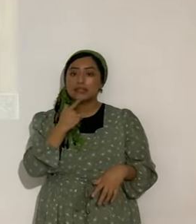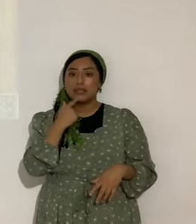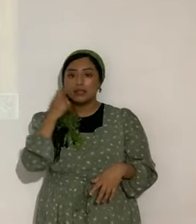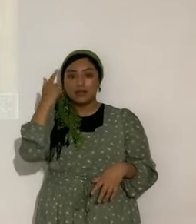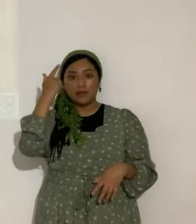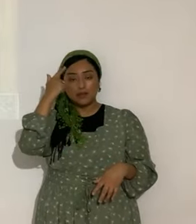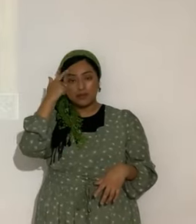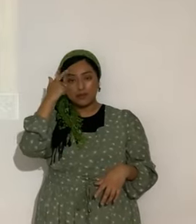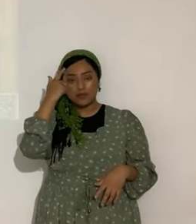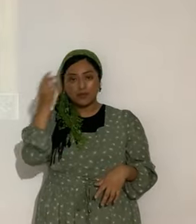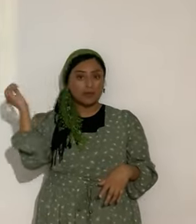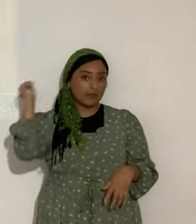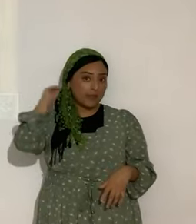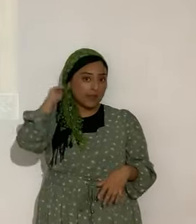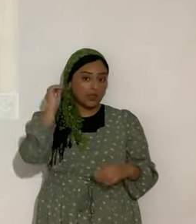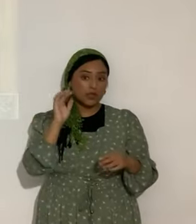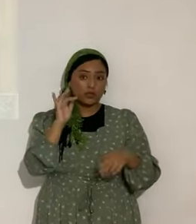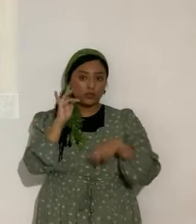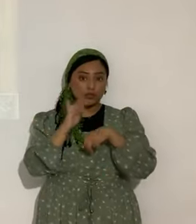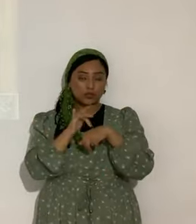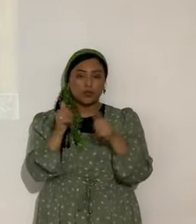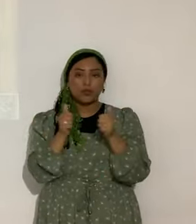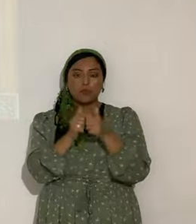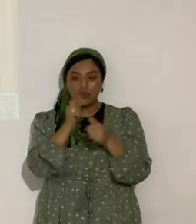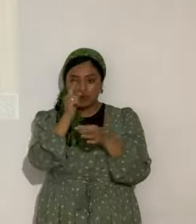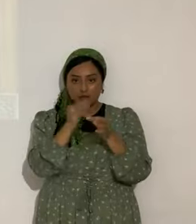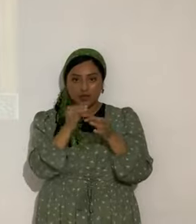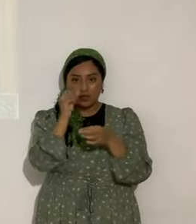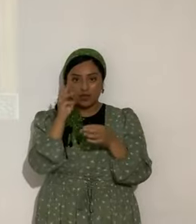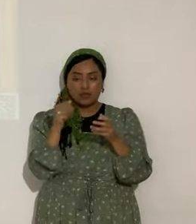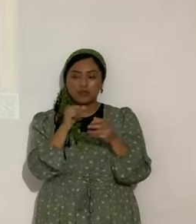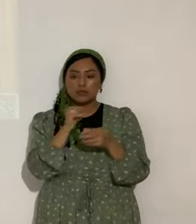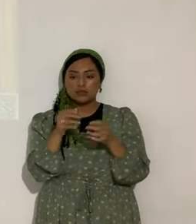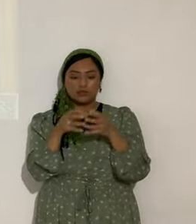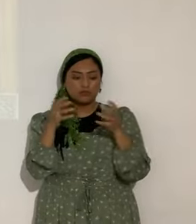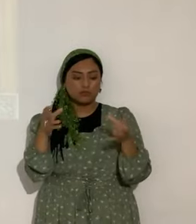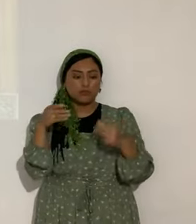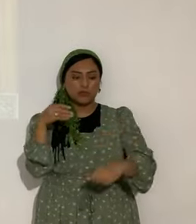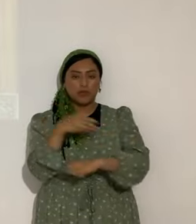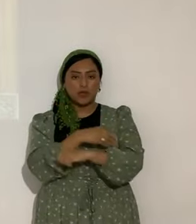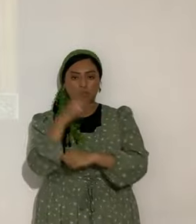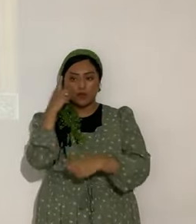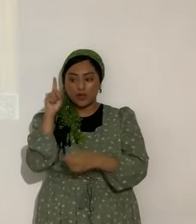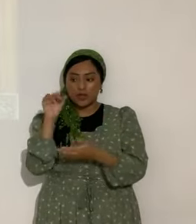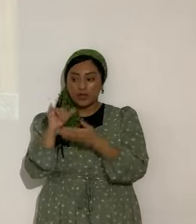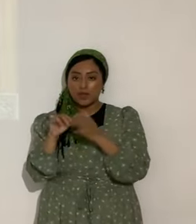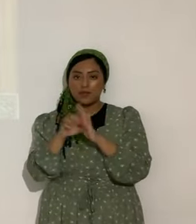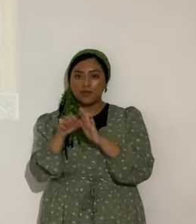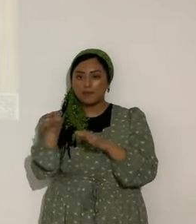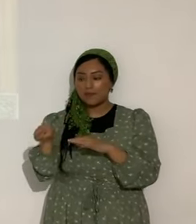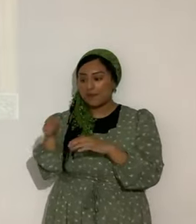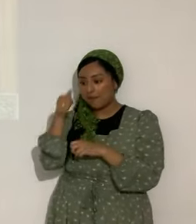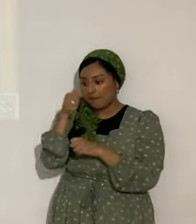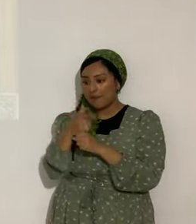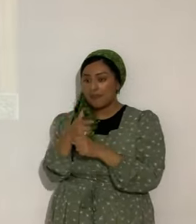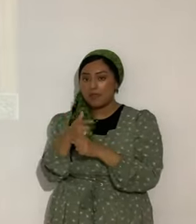subconsciente. Tocada por la fe. Yashua Mashiach. superpoderosa. Para eso. Por ejemplo. En el caso de este hermano. Ya había